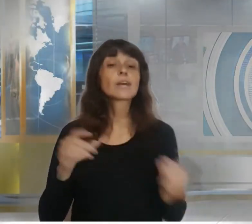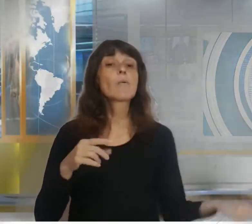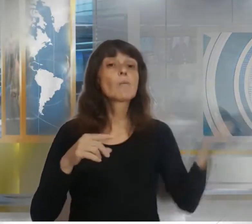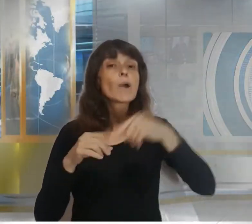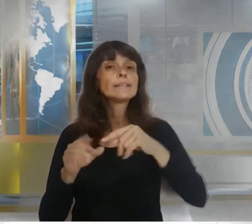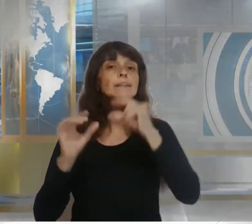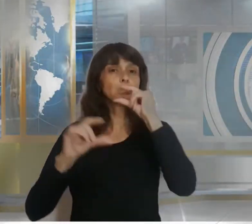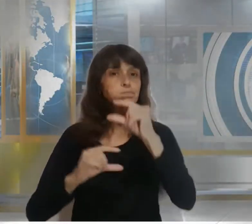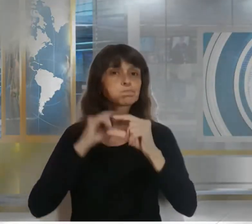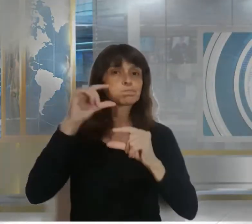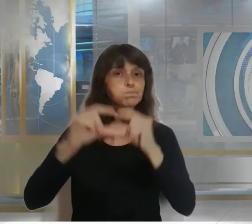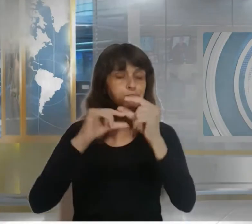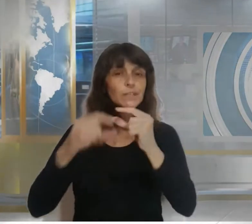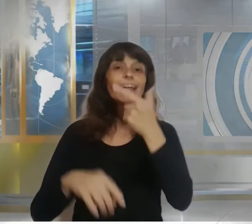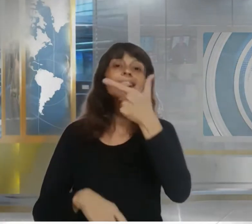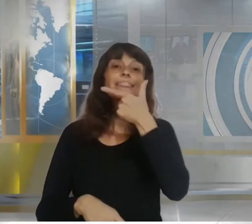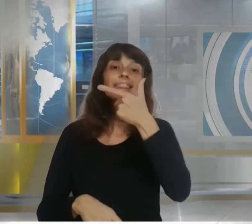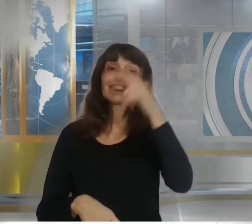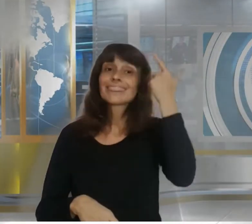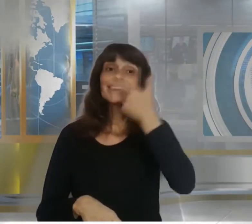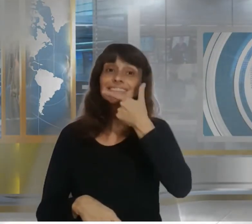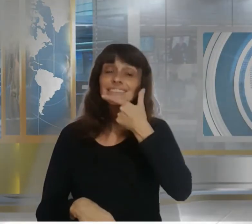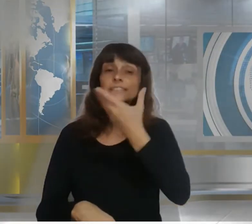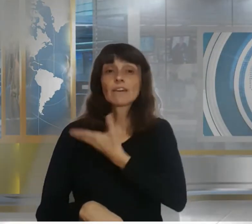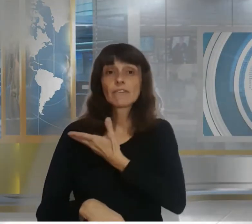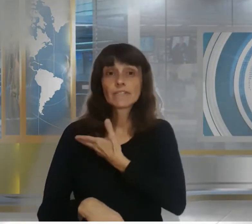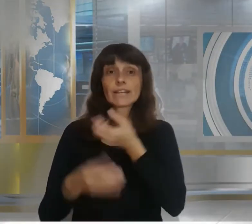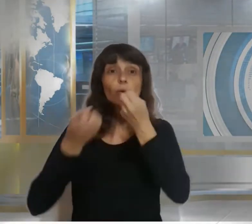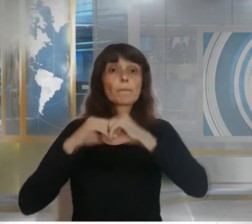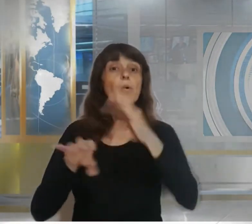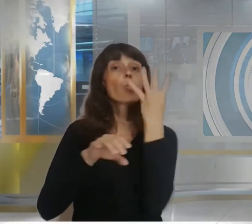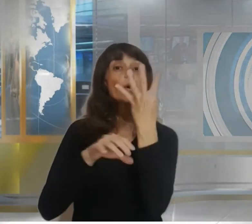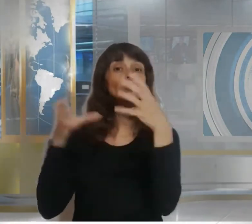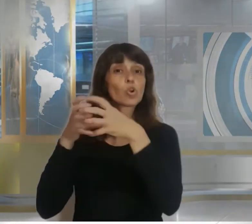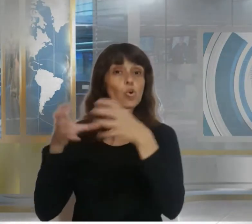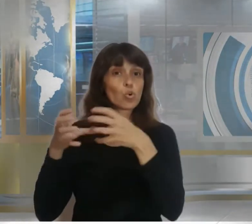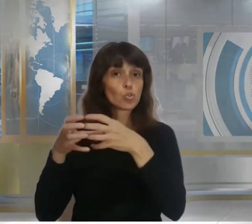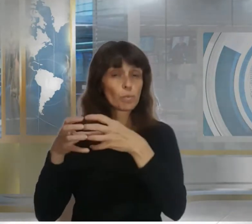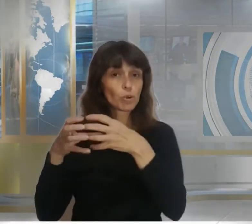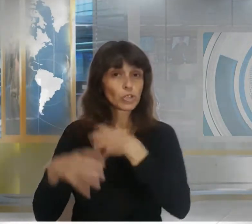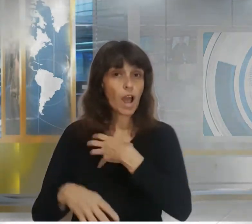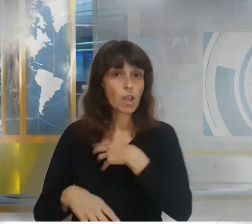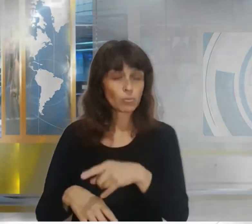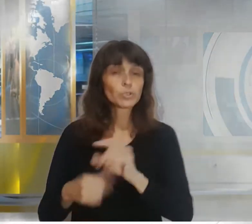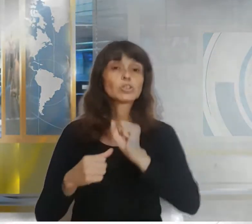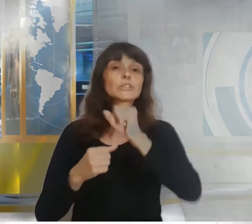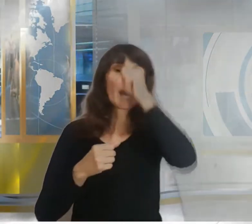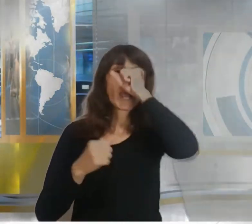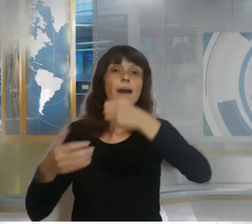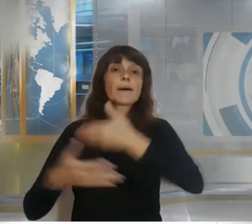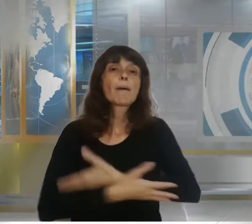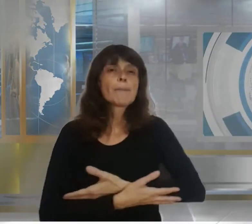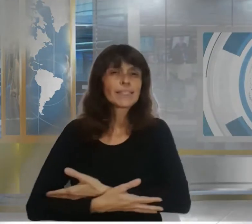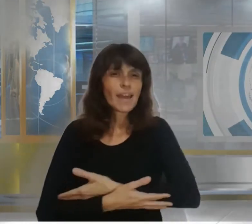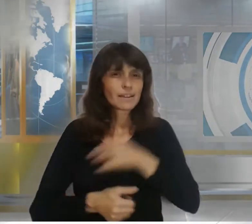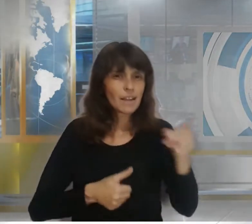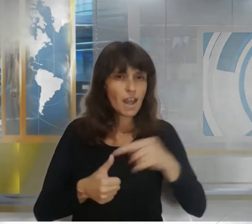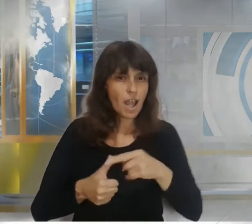febrero iniciarán 4 grupos de estudiantes Los chicos de los jardines maternales el nivel inicial primer